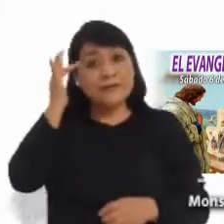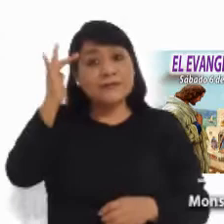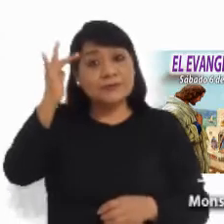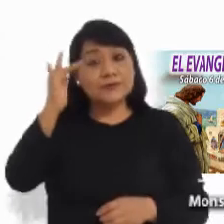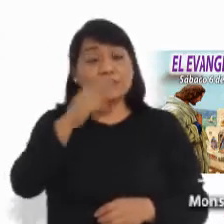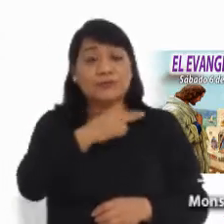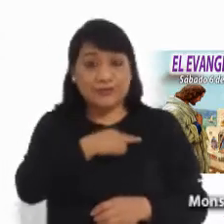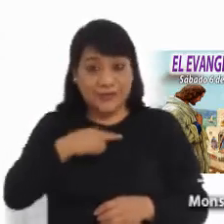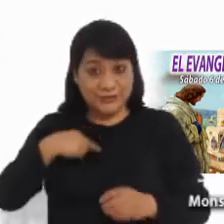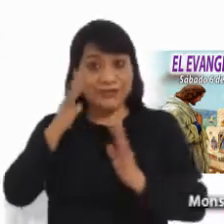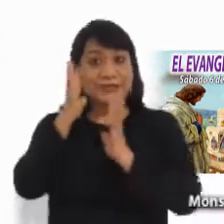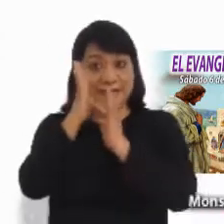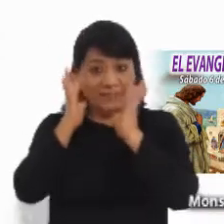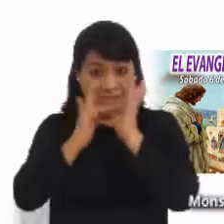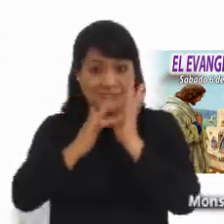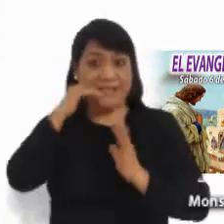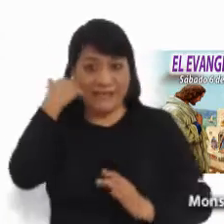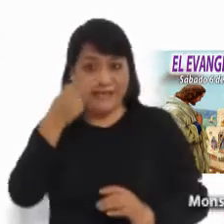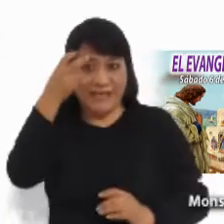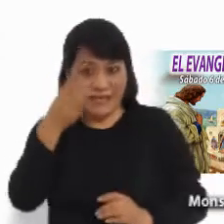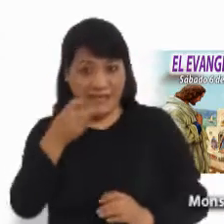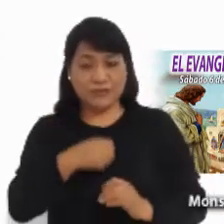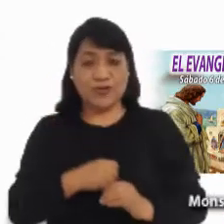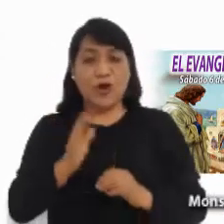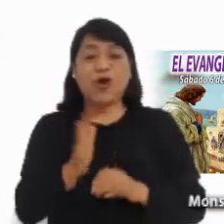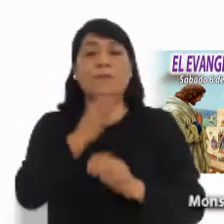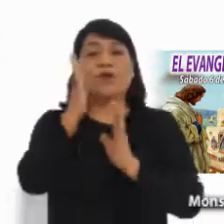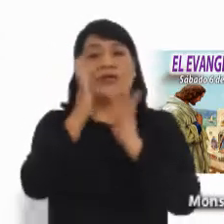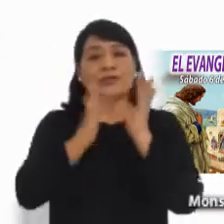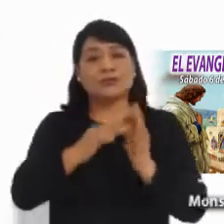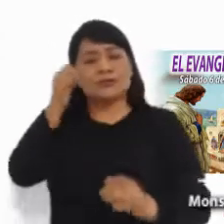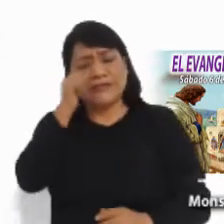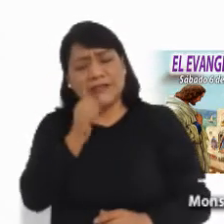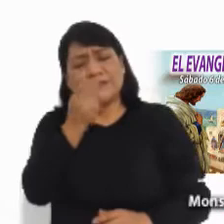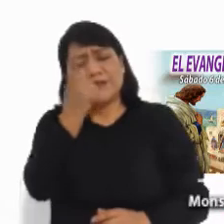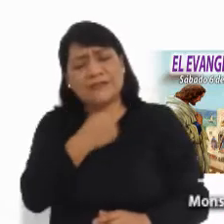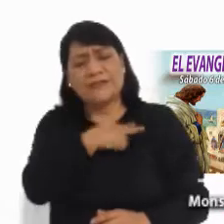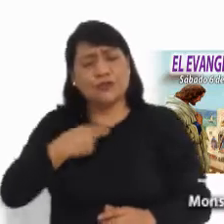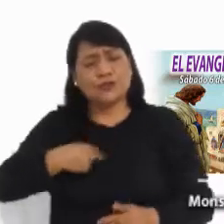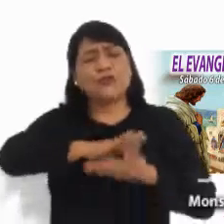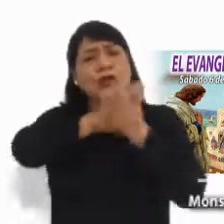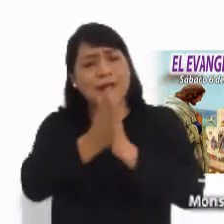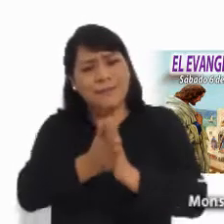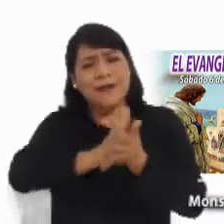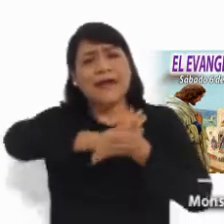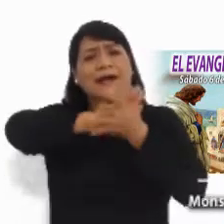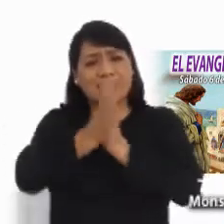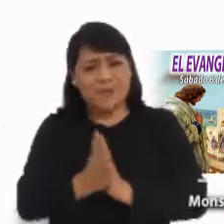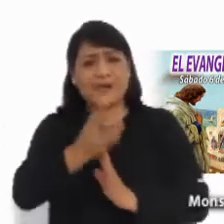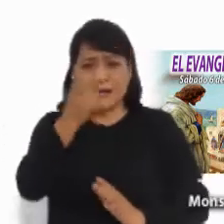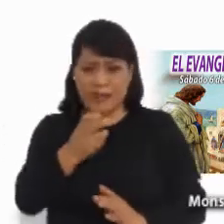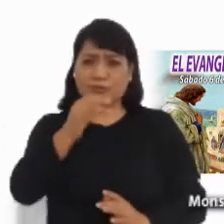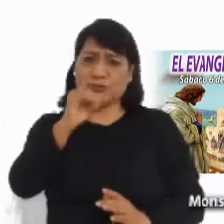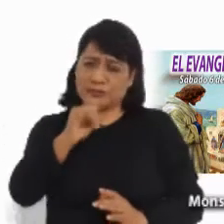porque no obstante nuestras faltas, siempre nos está llamando a la conversión. Es cierta esta